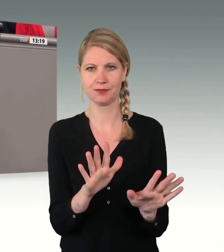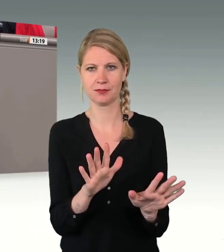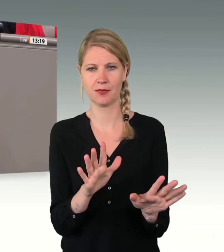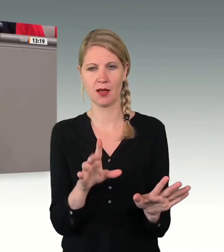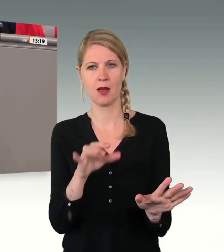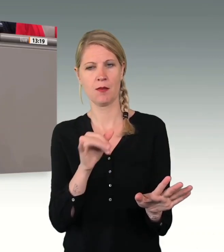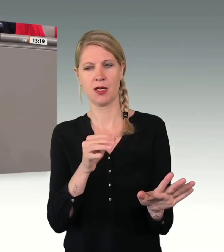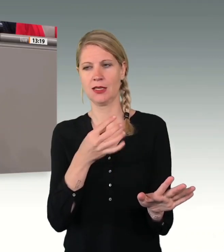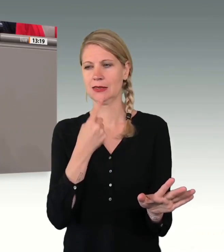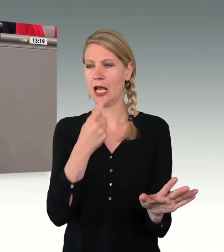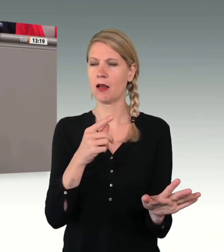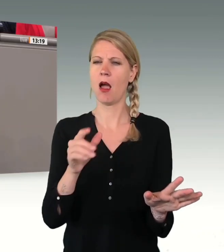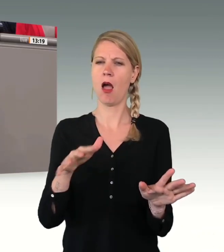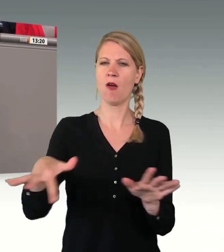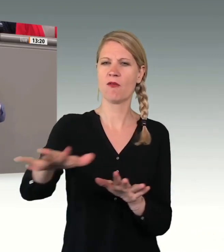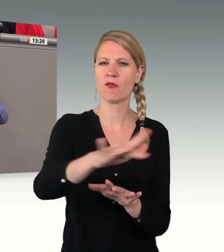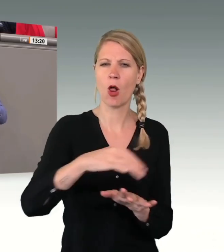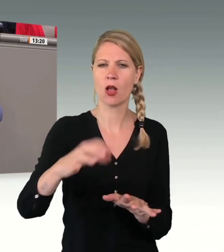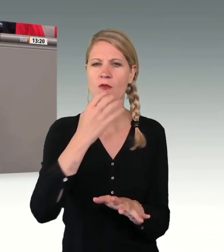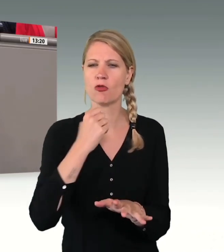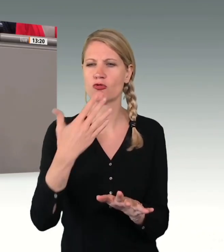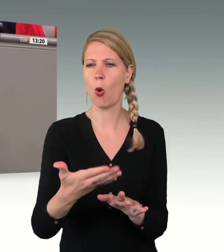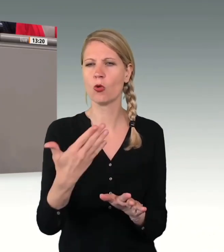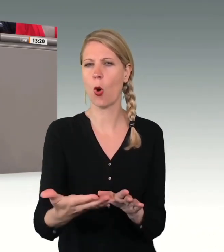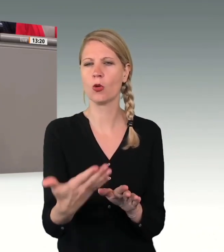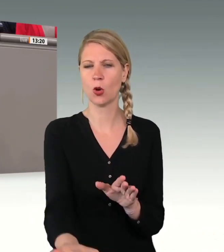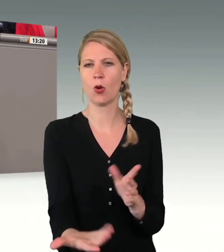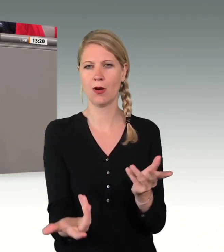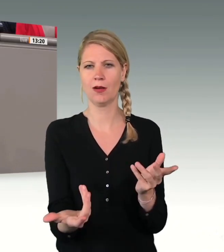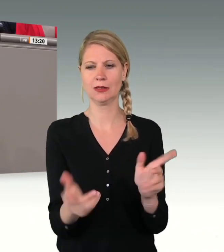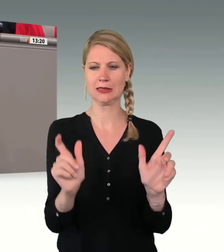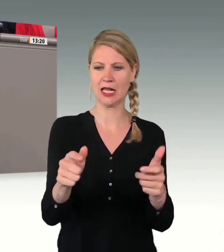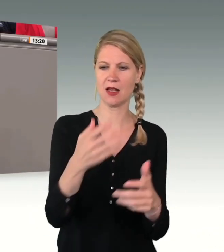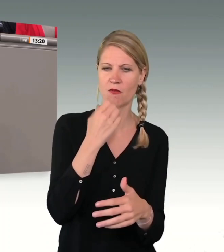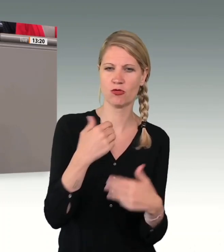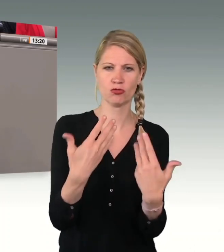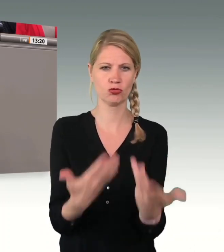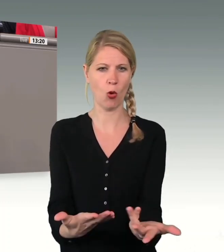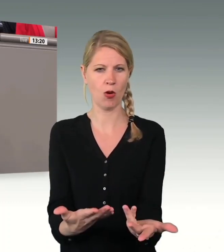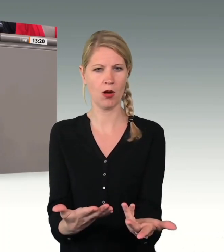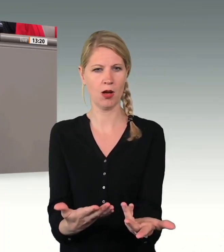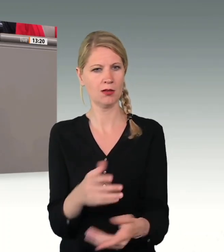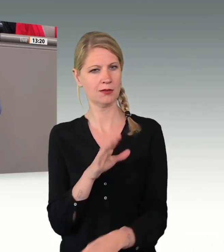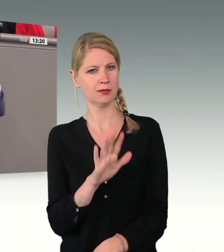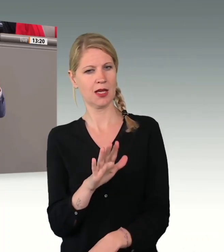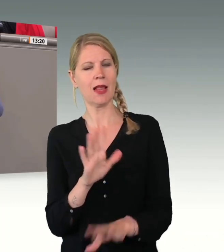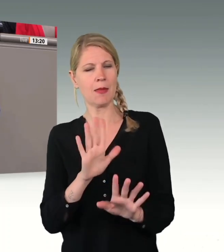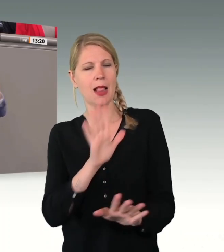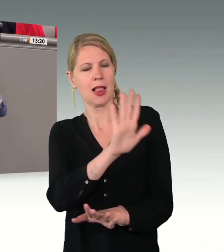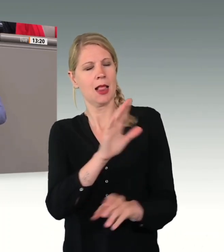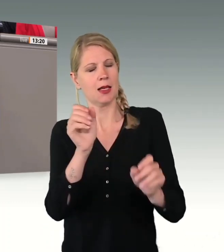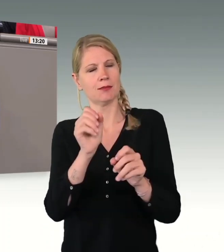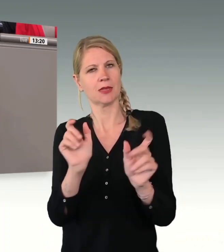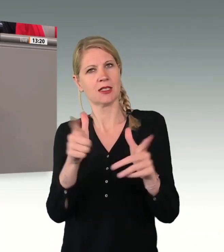Gesellschaft und das Volk. das will hilfreich, Ihnen noch einmal diese Gesellschaft, in der wir leben, vorzustellen. Denn